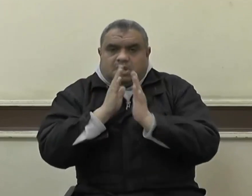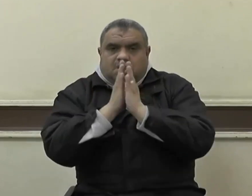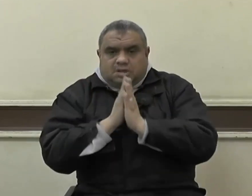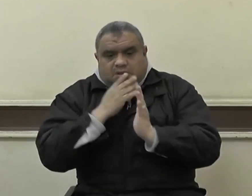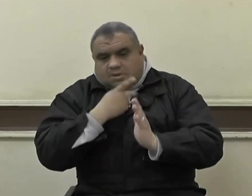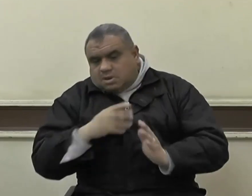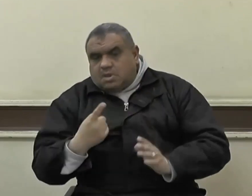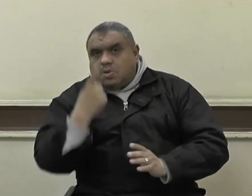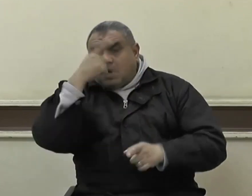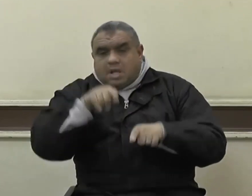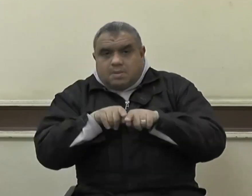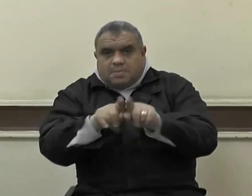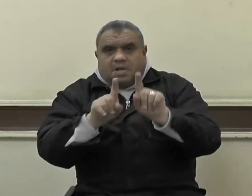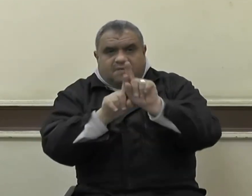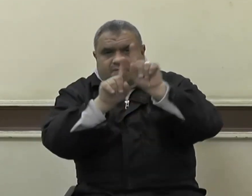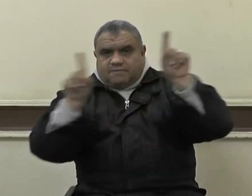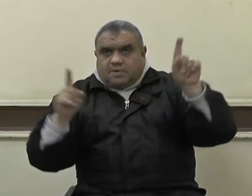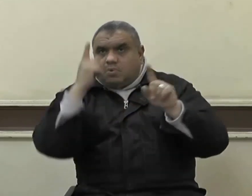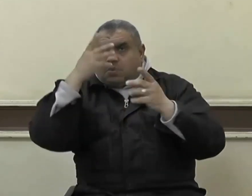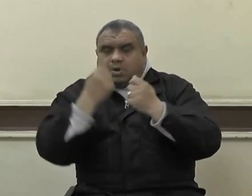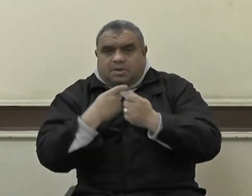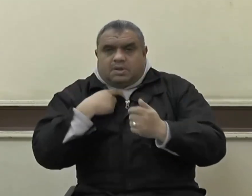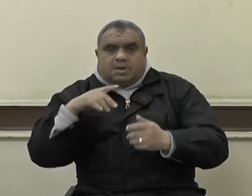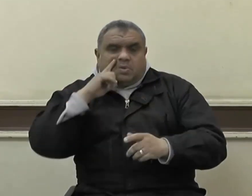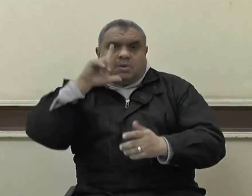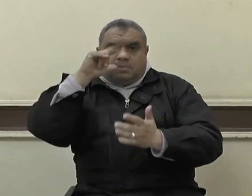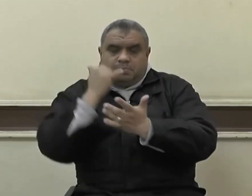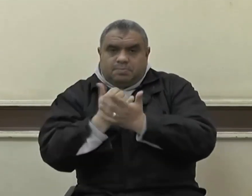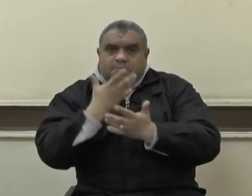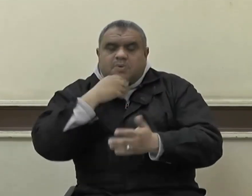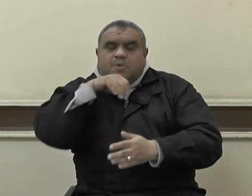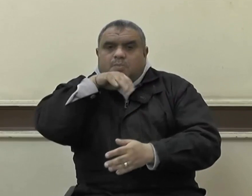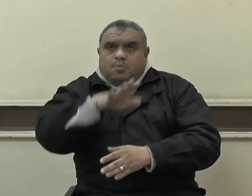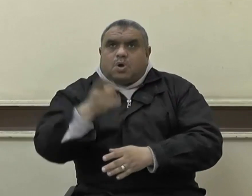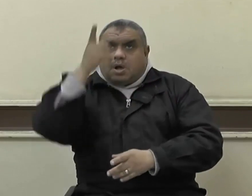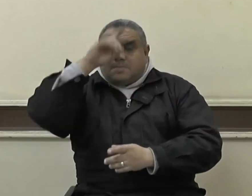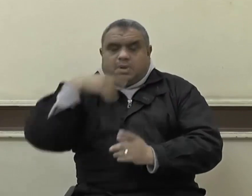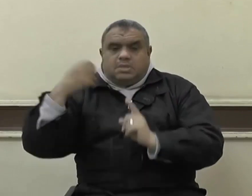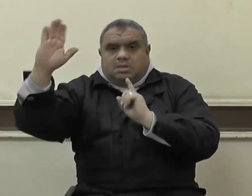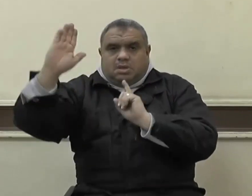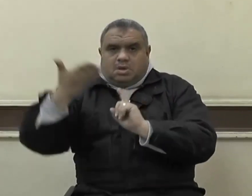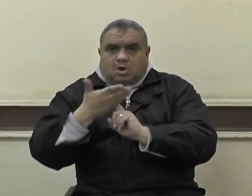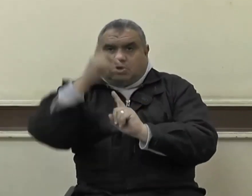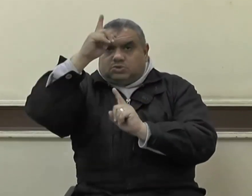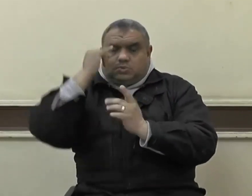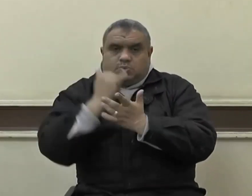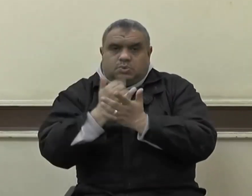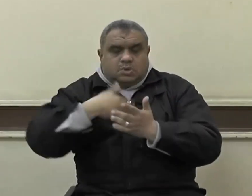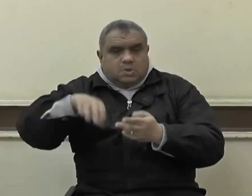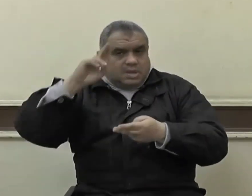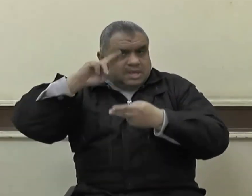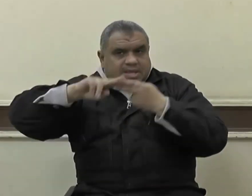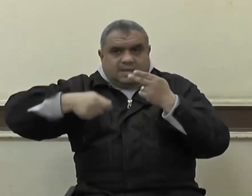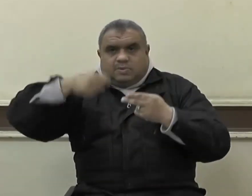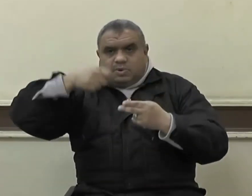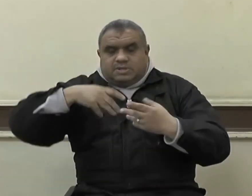الله وحده لا شريك له وأشهد أن سيدنا ونبينا محمدا عبده ورسوله